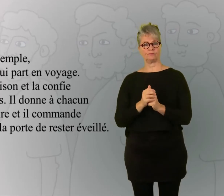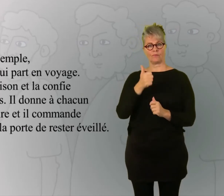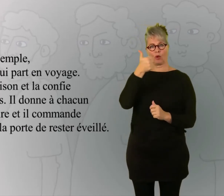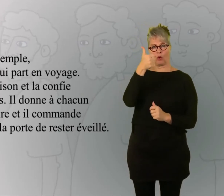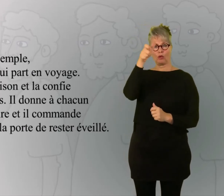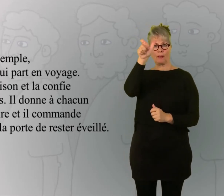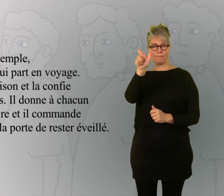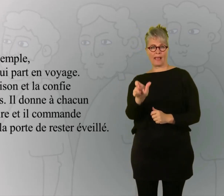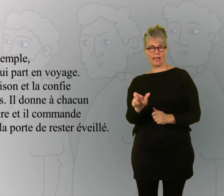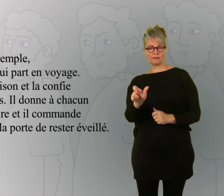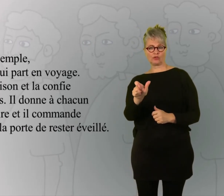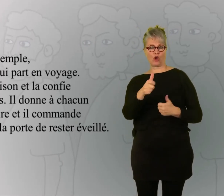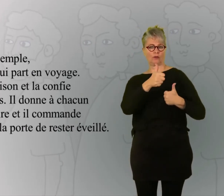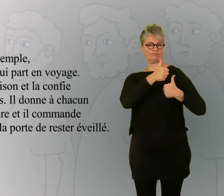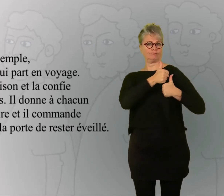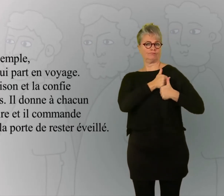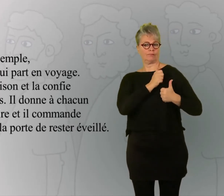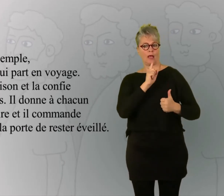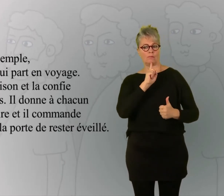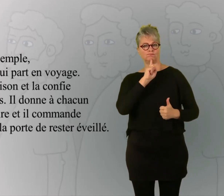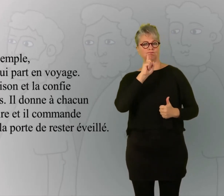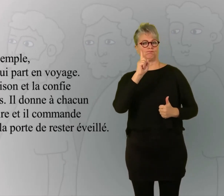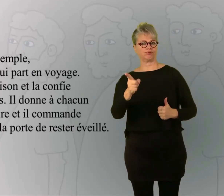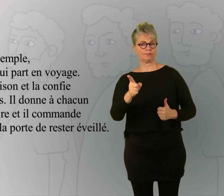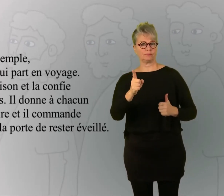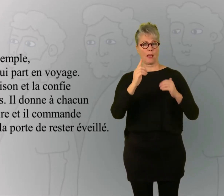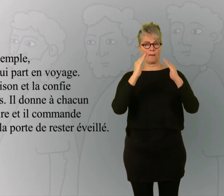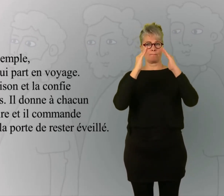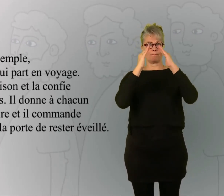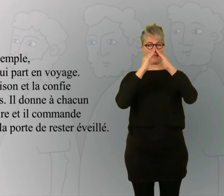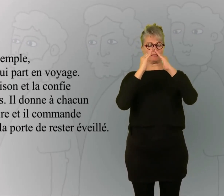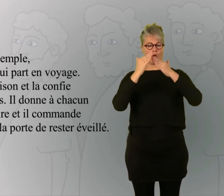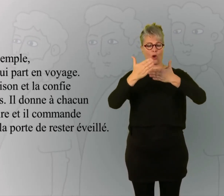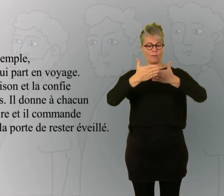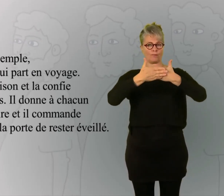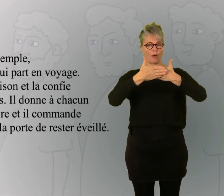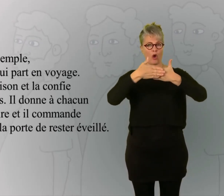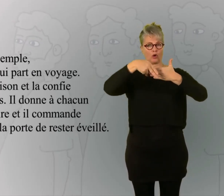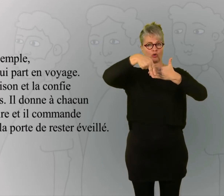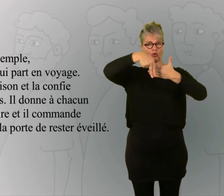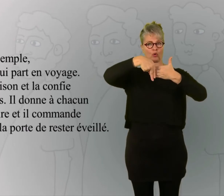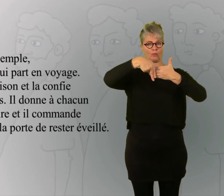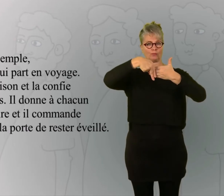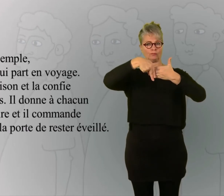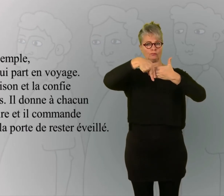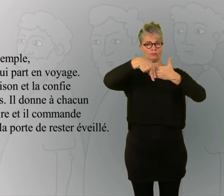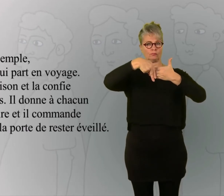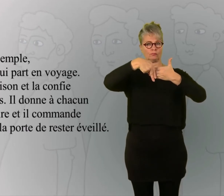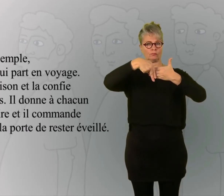Il donne à chacun un travail à faire Et il commande au gardien de la porte de rester éveillé